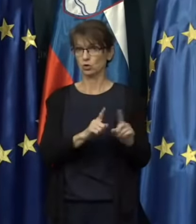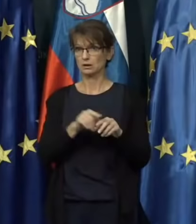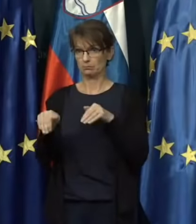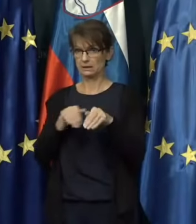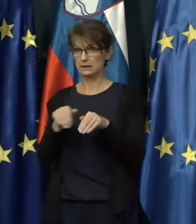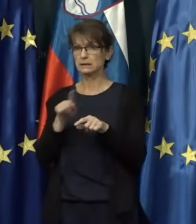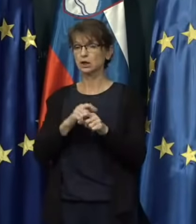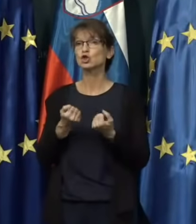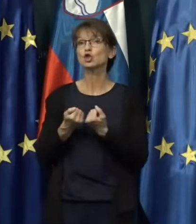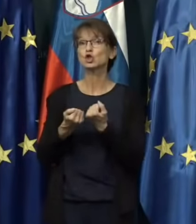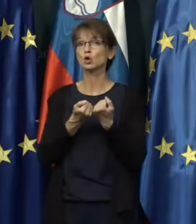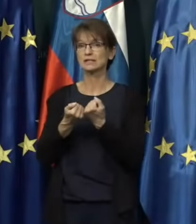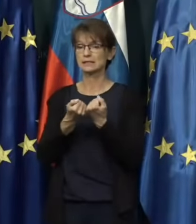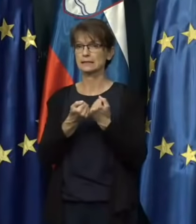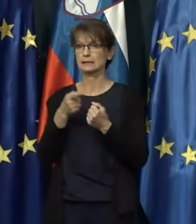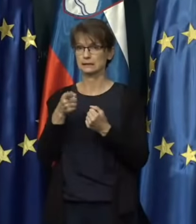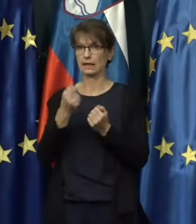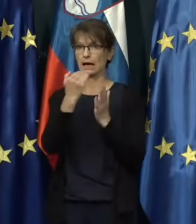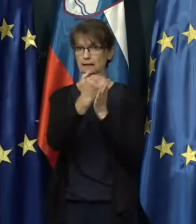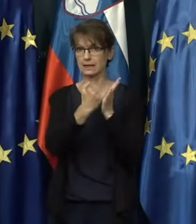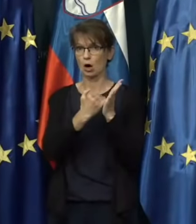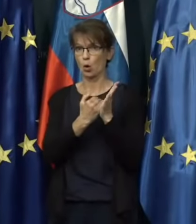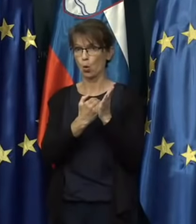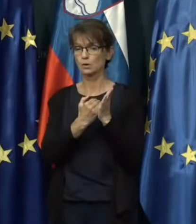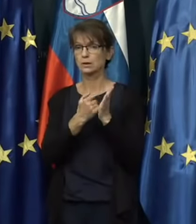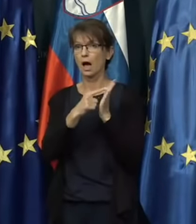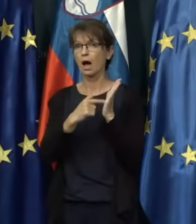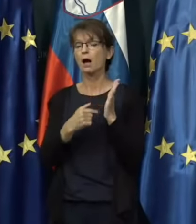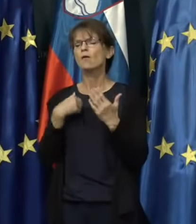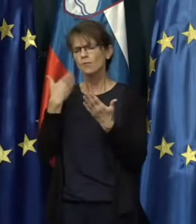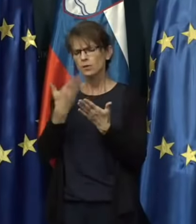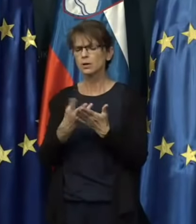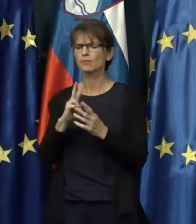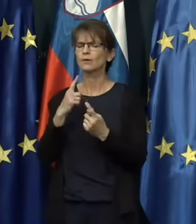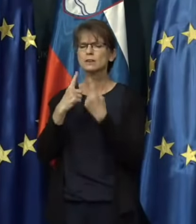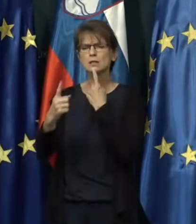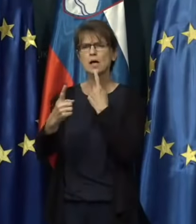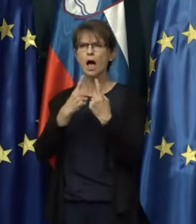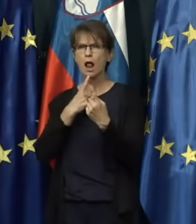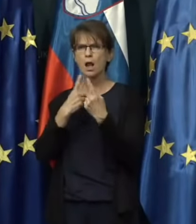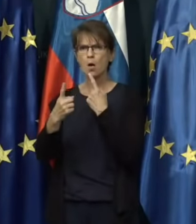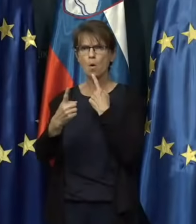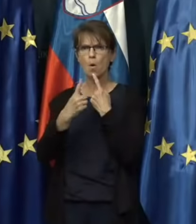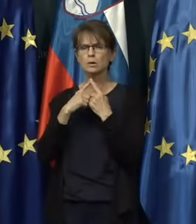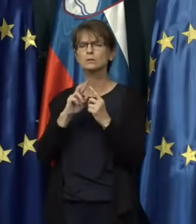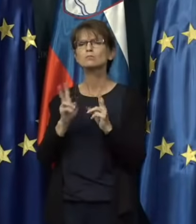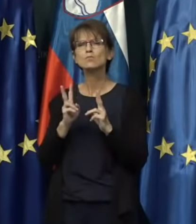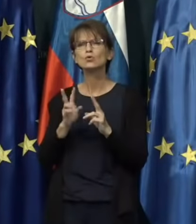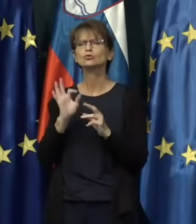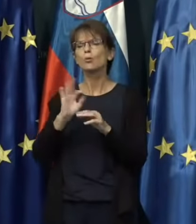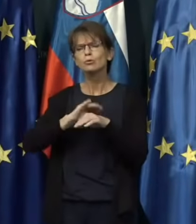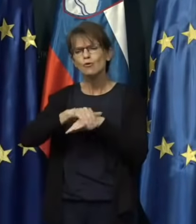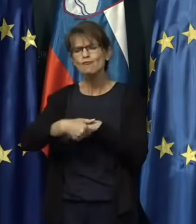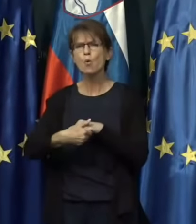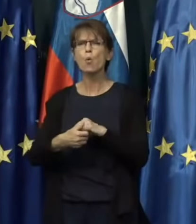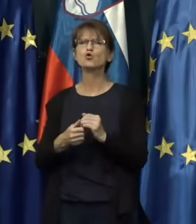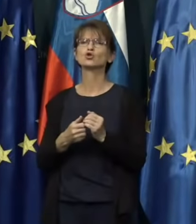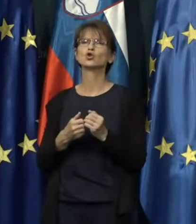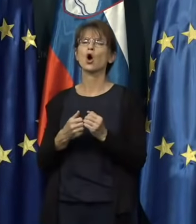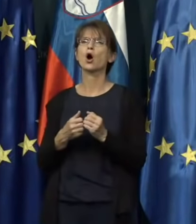tega zakona verjamem v dialog in v možnost dogovora, predvsem pa v dobro voljo